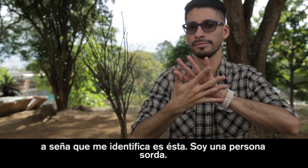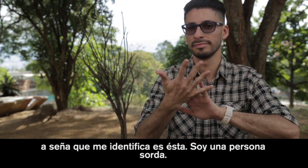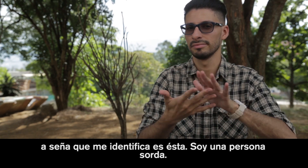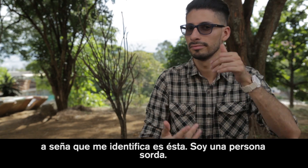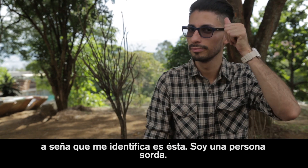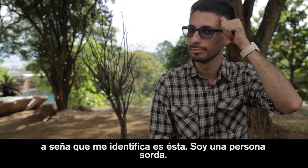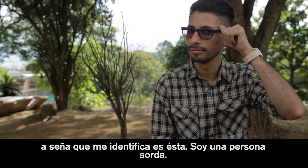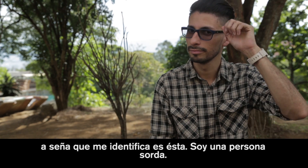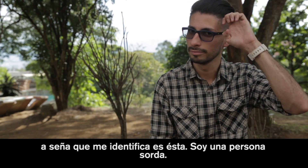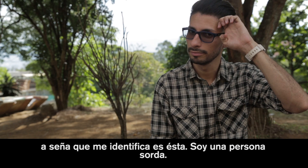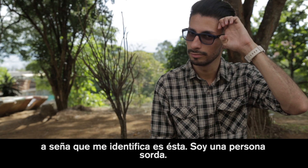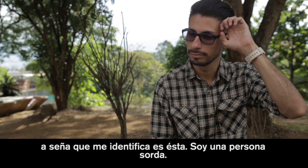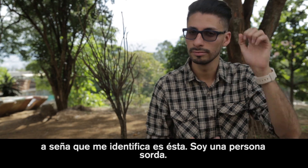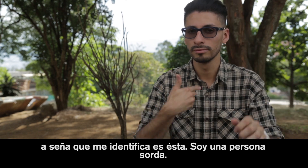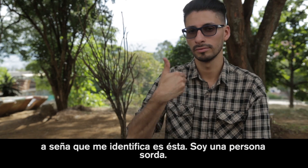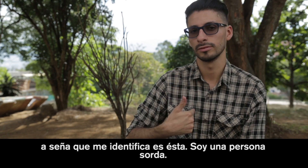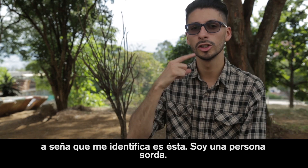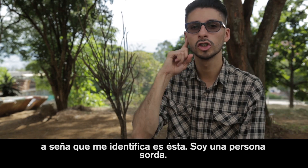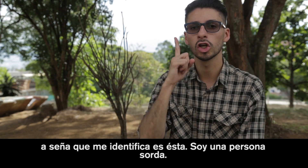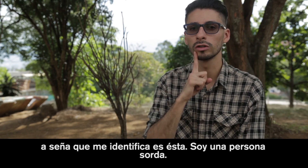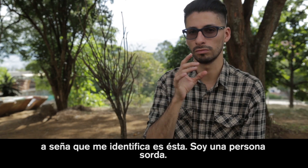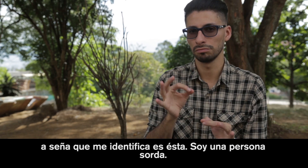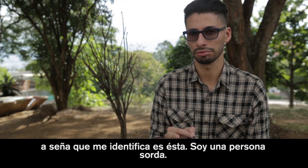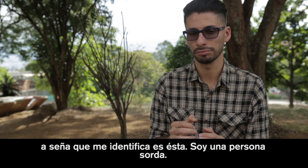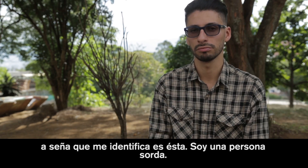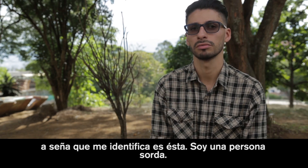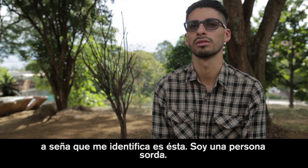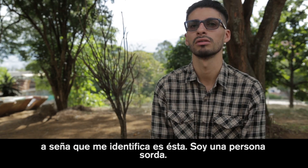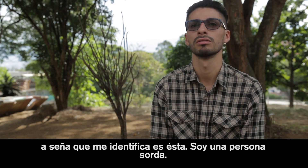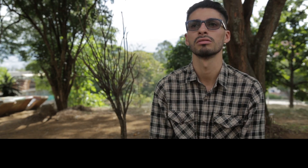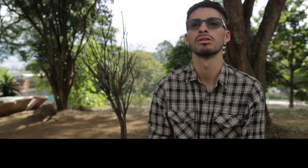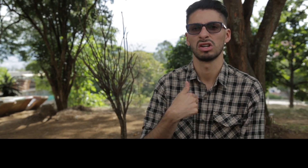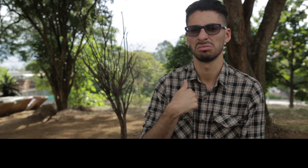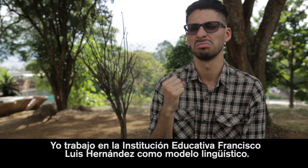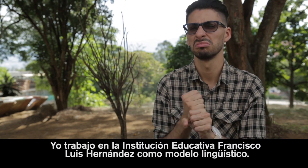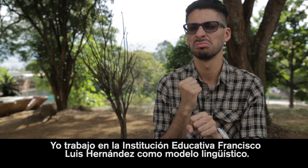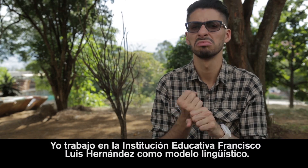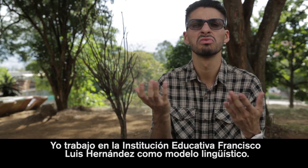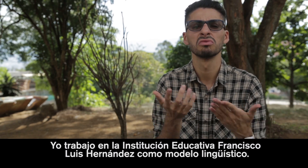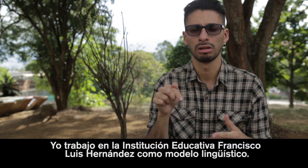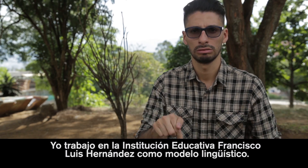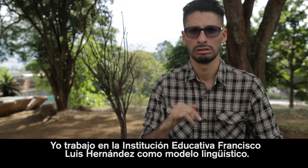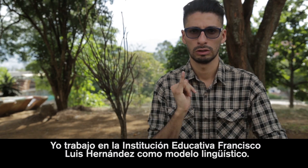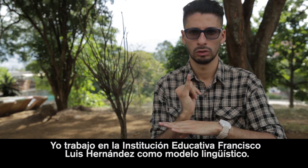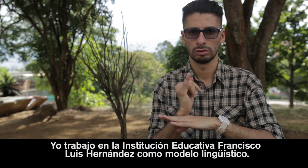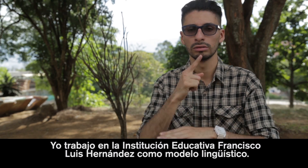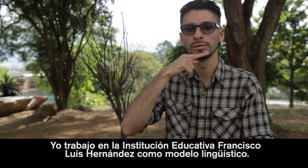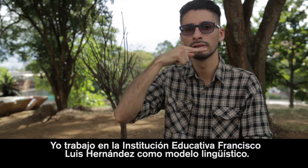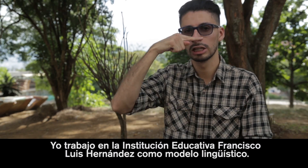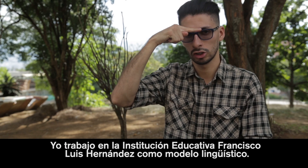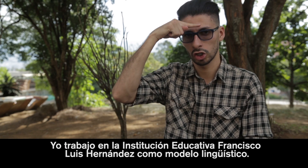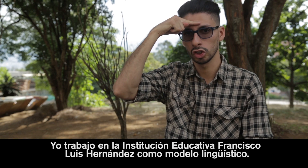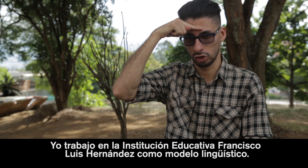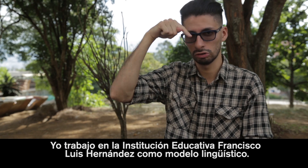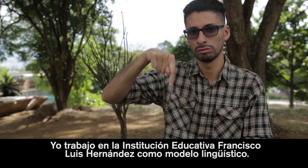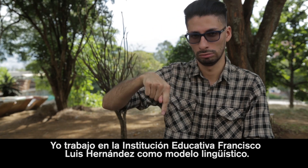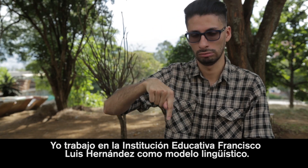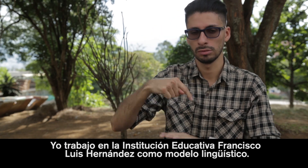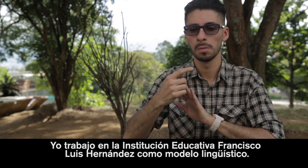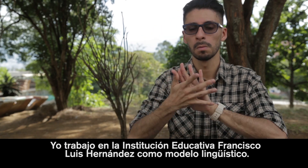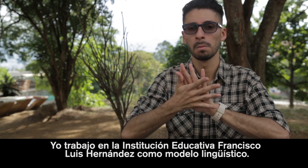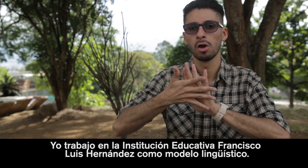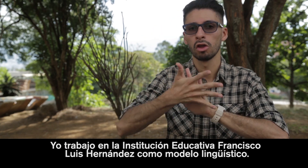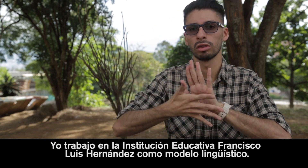la seña que me identifica es esta, soy una persona sorda Yo trabajo en la institución educativa Francisco Luis